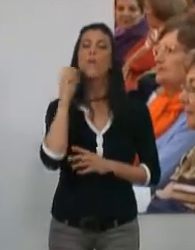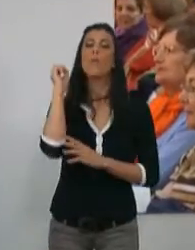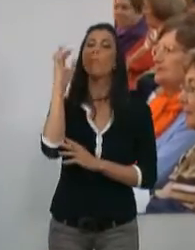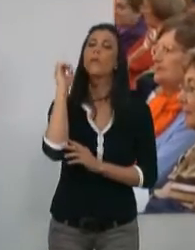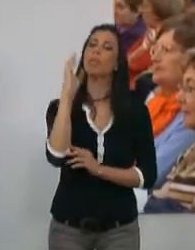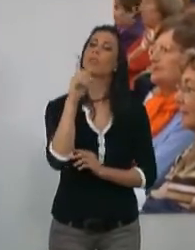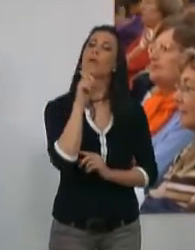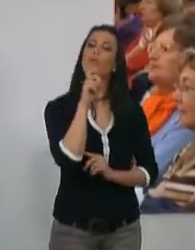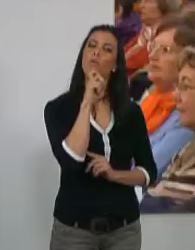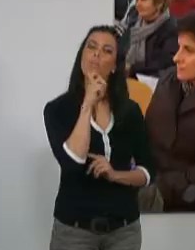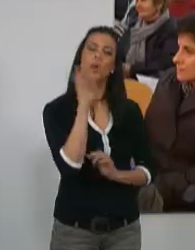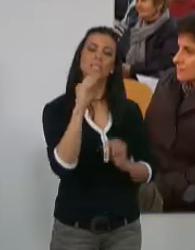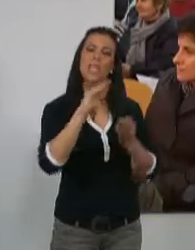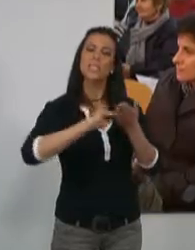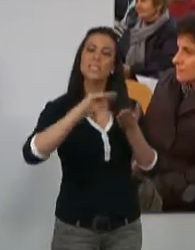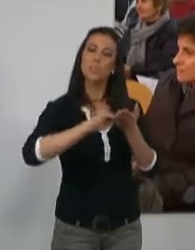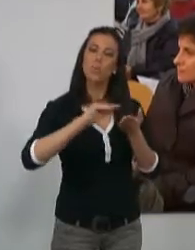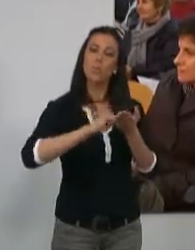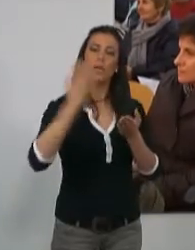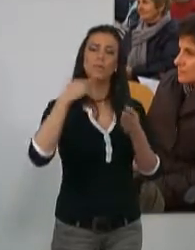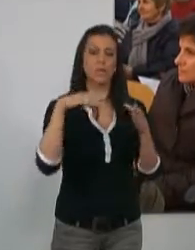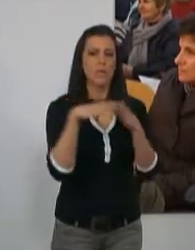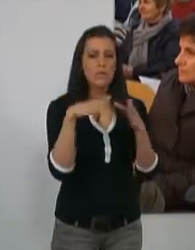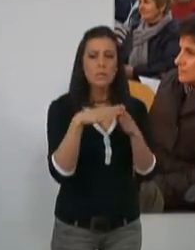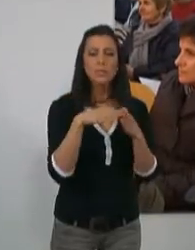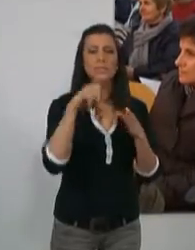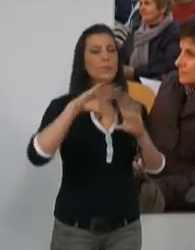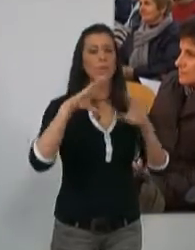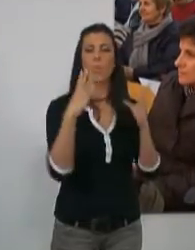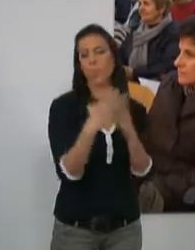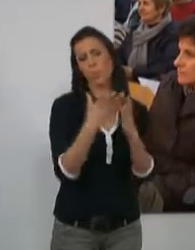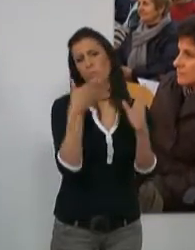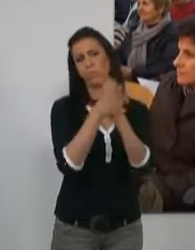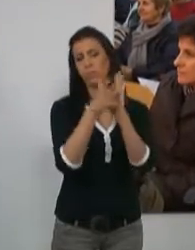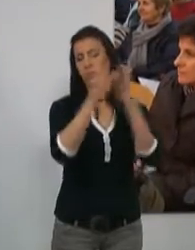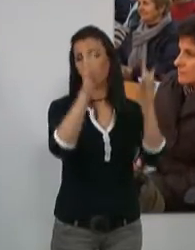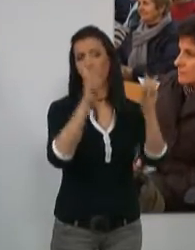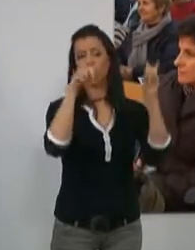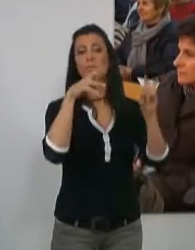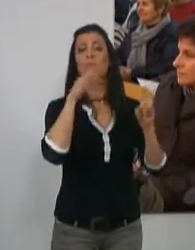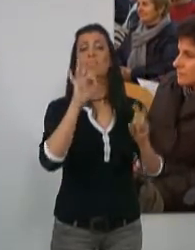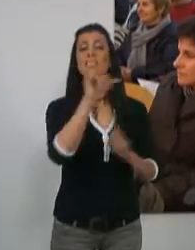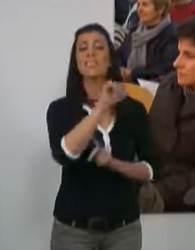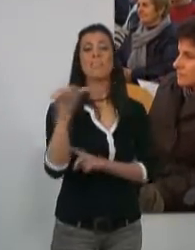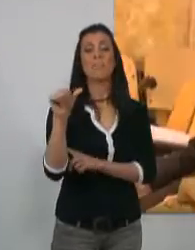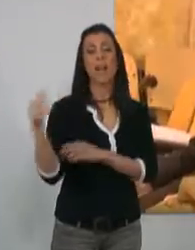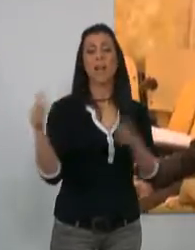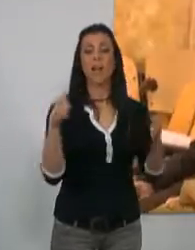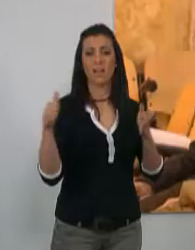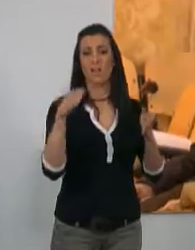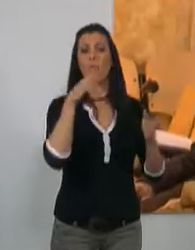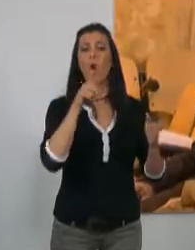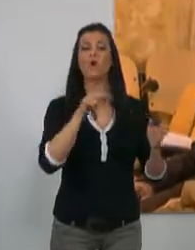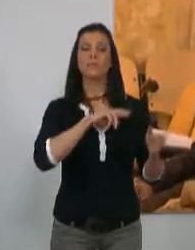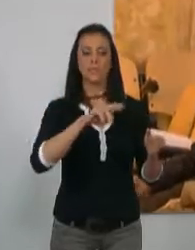ponencia sobre la Sagrada Escritura en la Iglesia y para el Mundo, dentro de la Semana de Teología